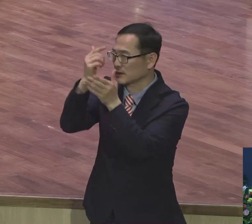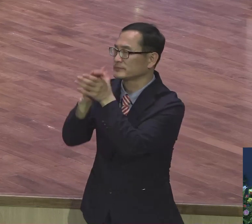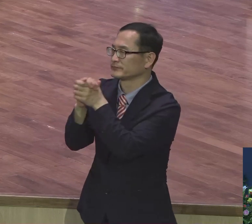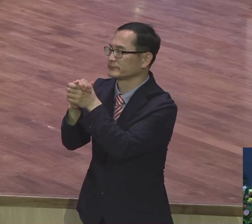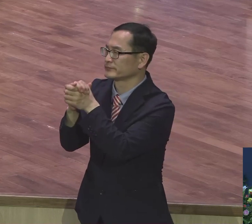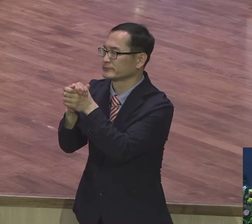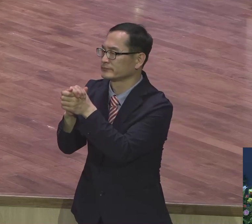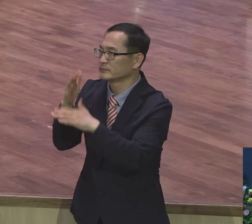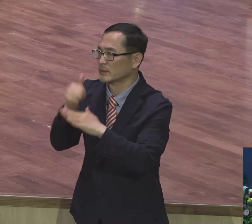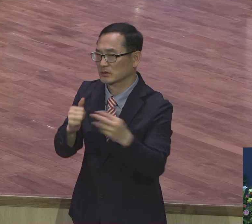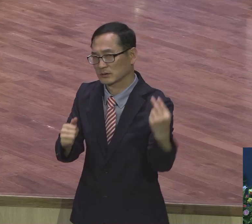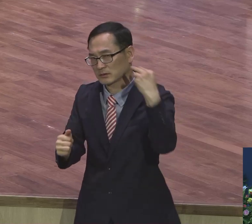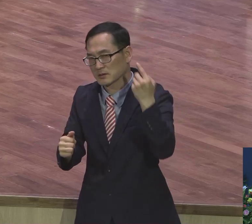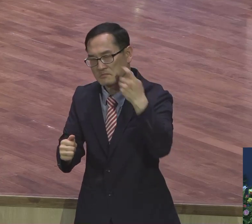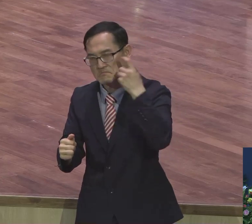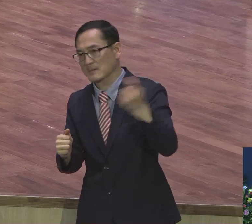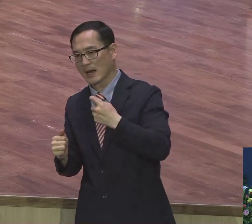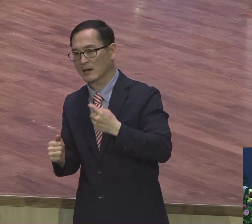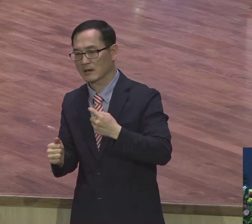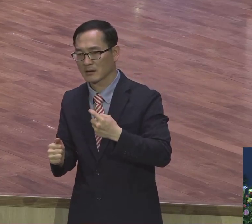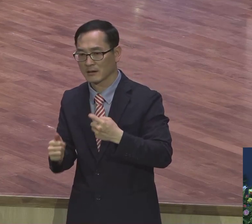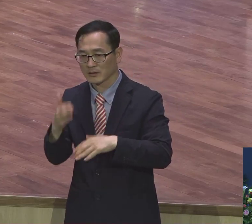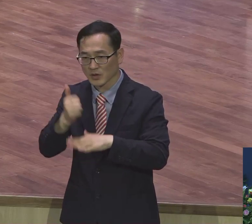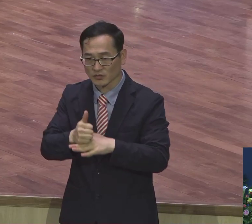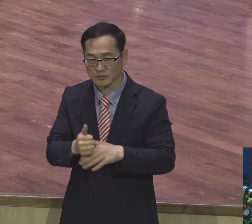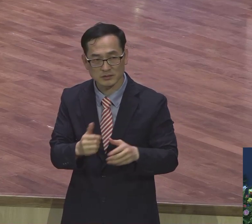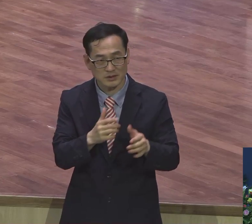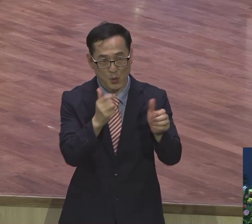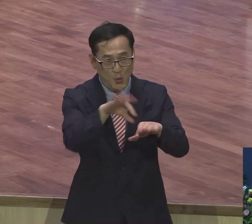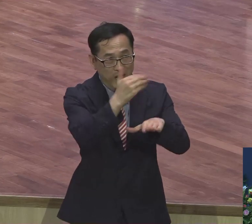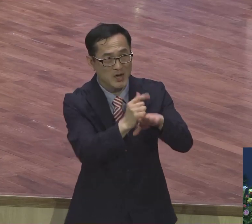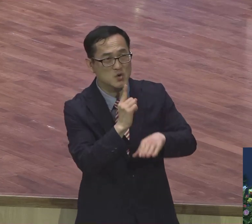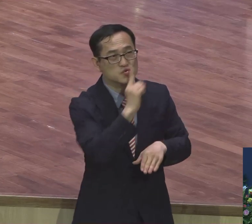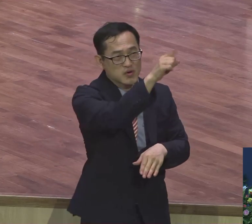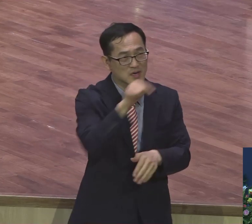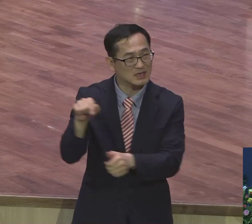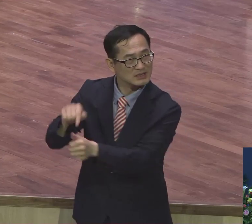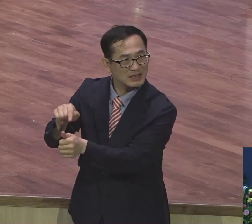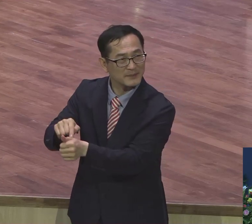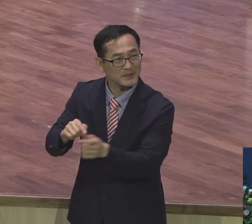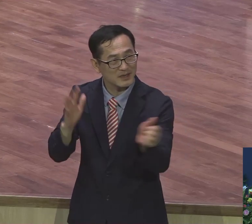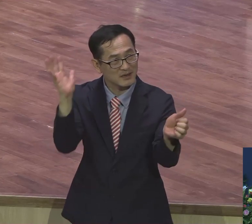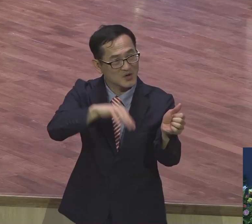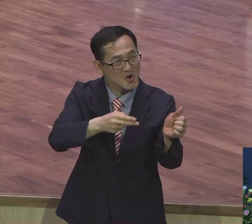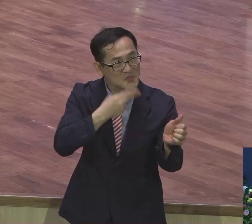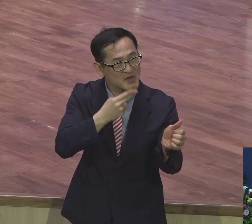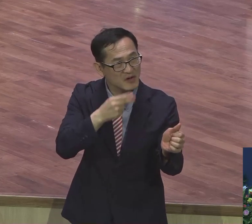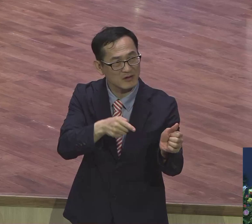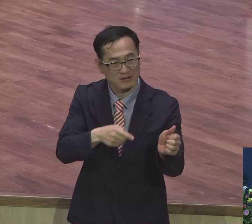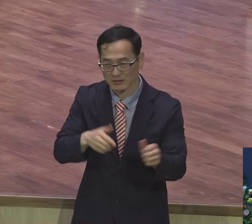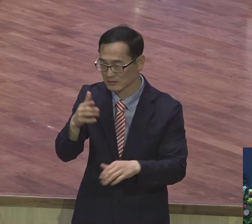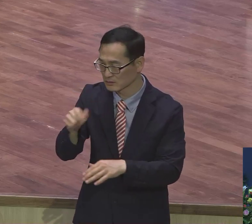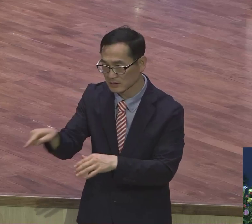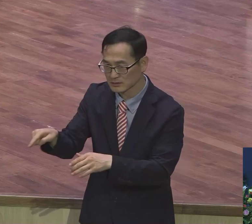사자굴속에 던지음을 받았습니다. 굶주린 사자들 사자들이 다니엘 물어 죽였습니까?